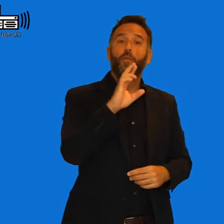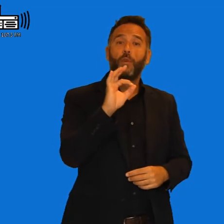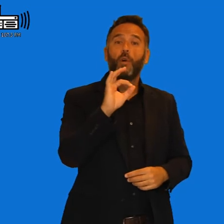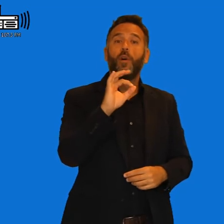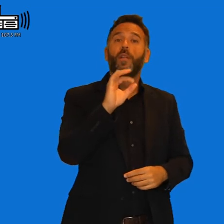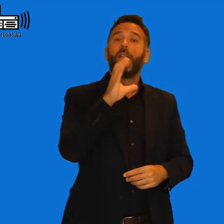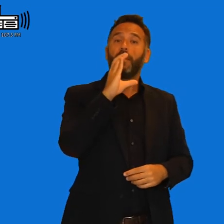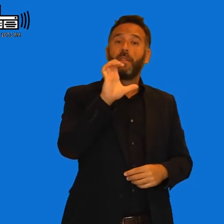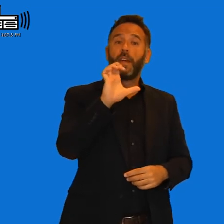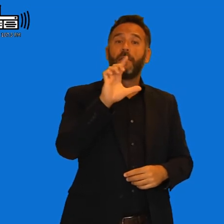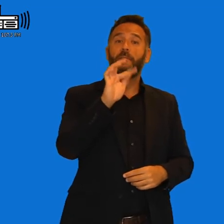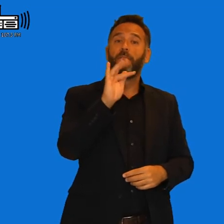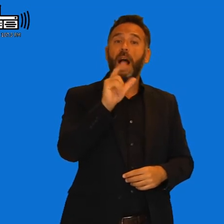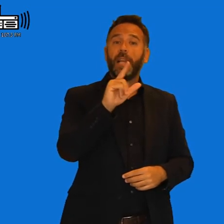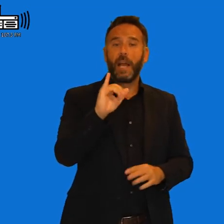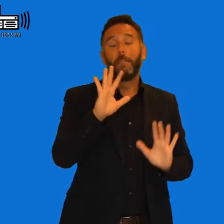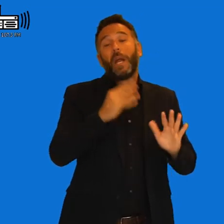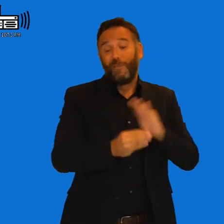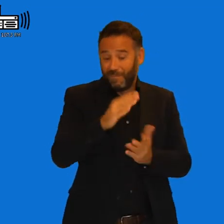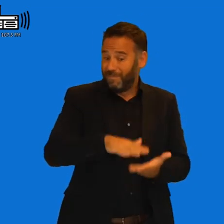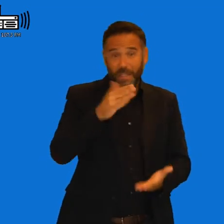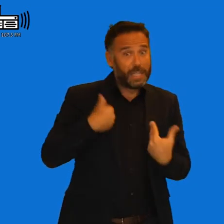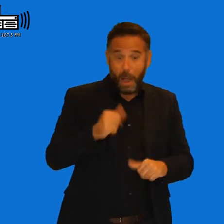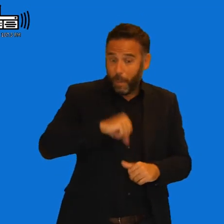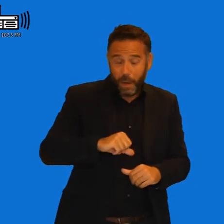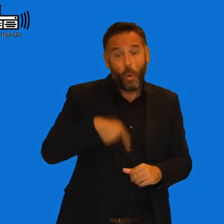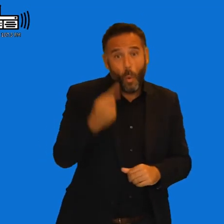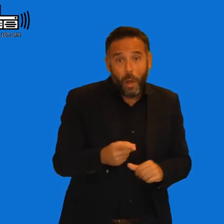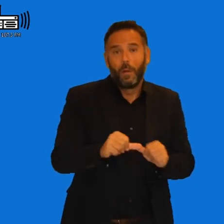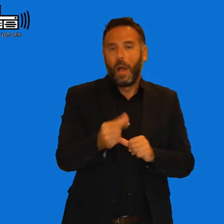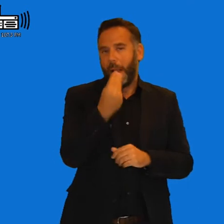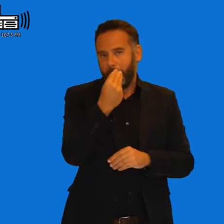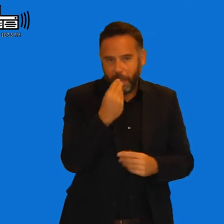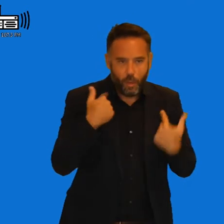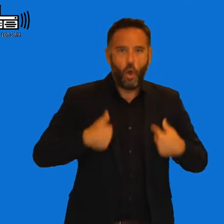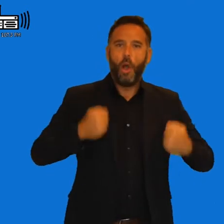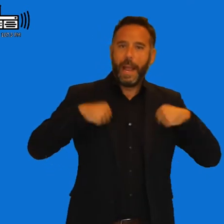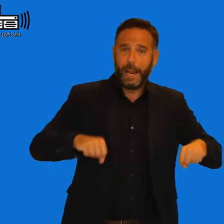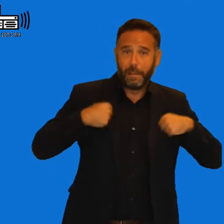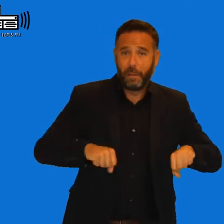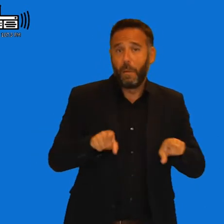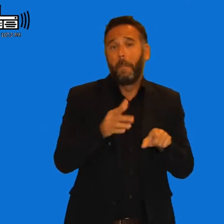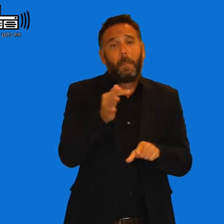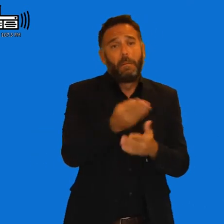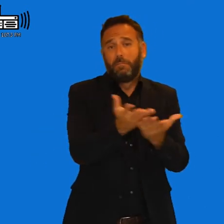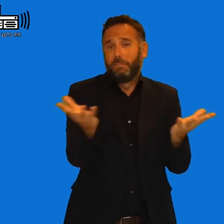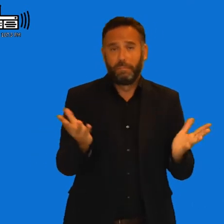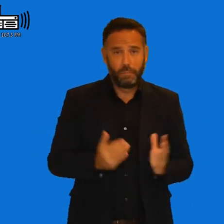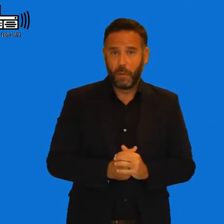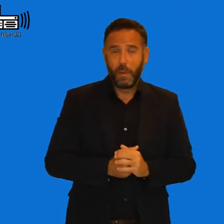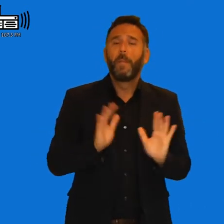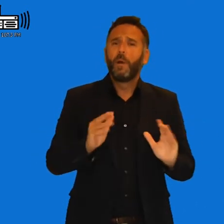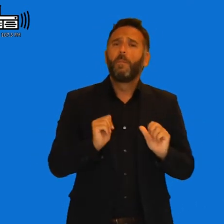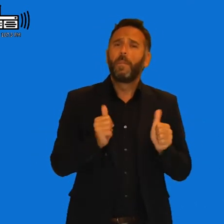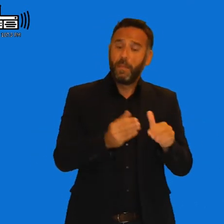ejercicio eh bueno un poco lo que ya el resto de la población en general ¿No? Pero sobre todo al principio de nuestras vidas